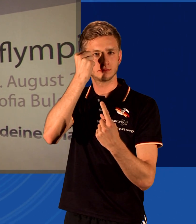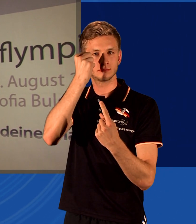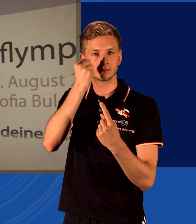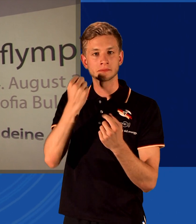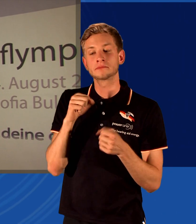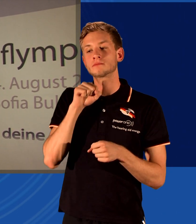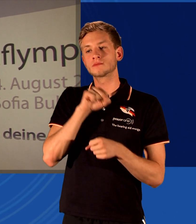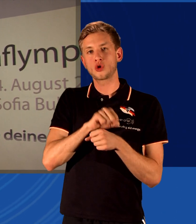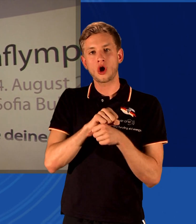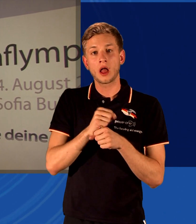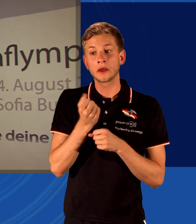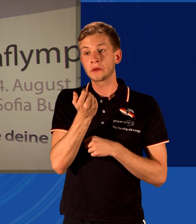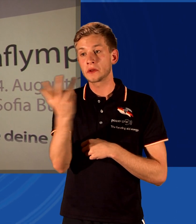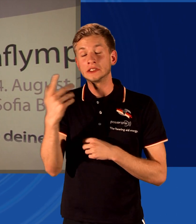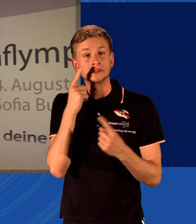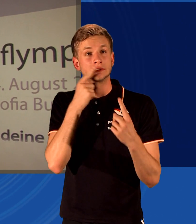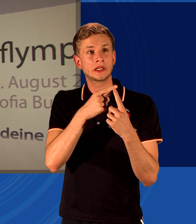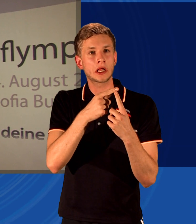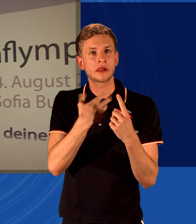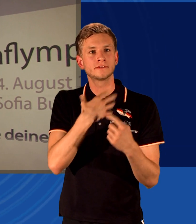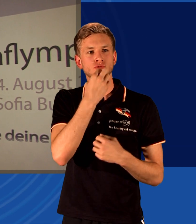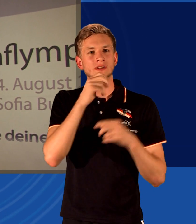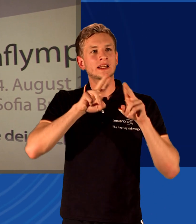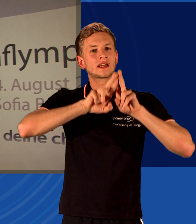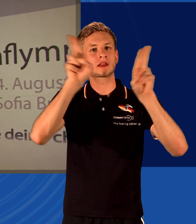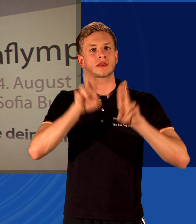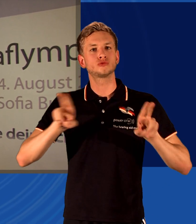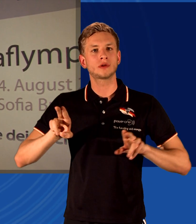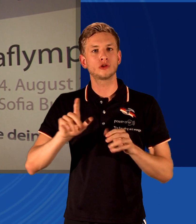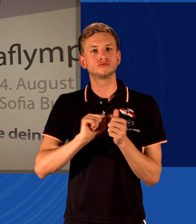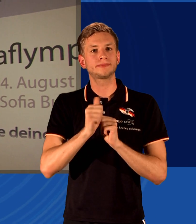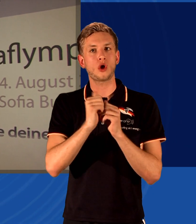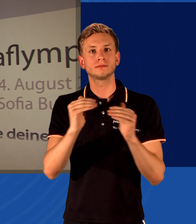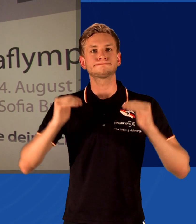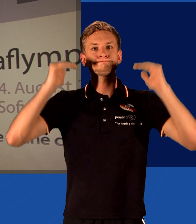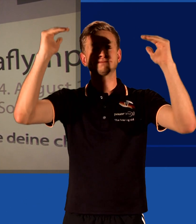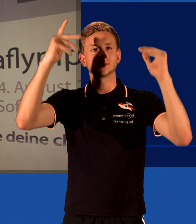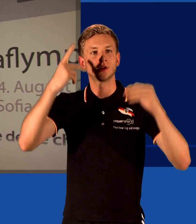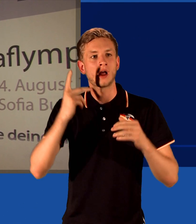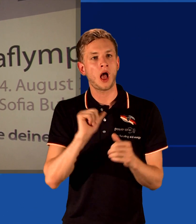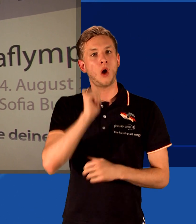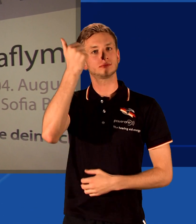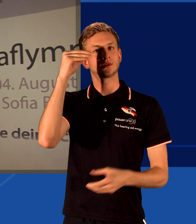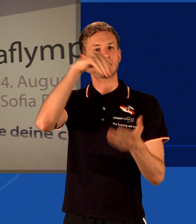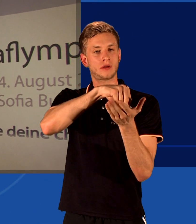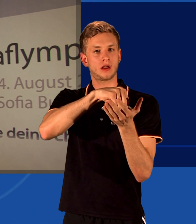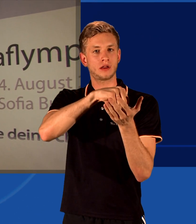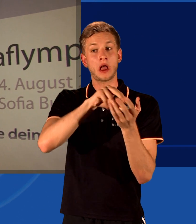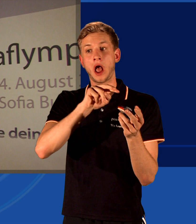den einen mag es sein, dass es der Einstieg im internationalen Spitzensport ist. Für den anderen ist es das Treppchen oder die berühmte Medaille. Ich